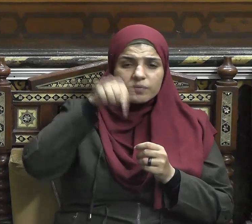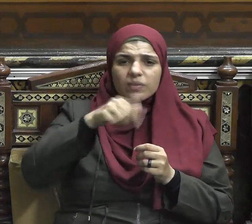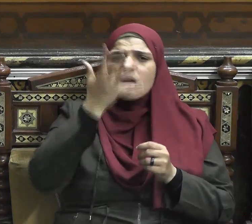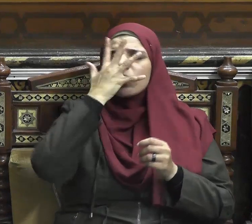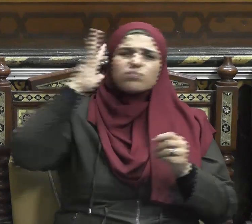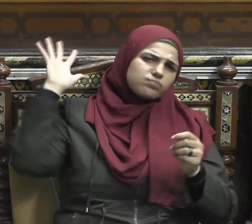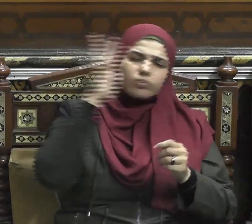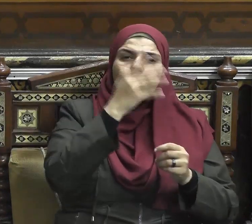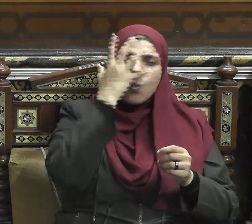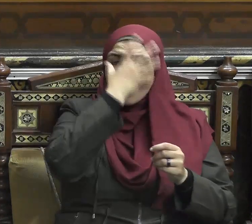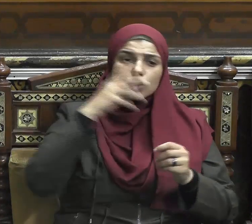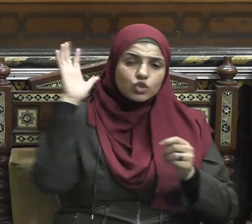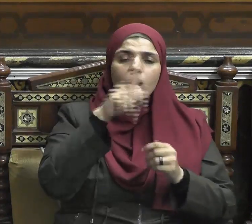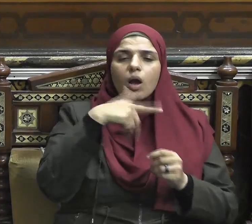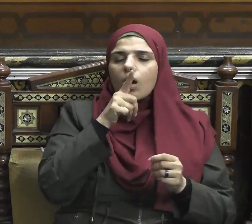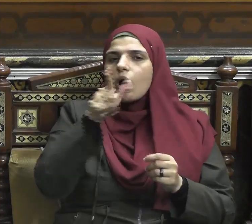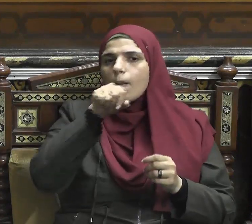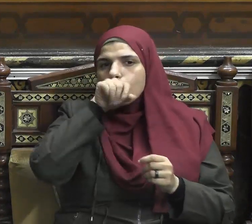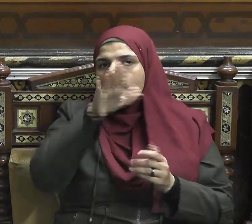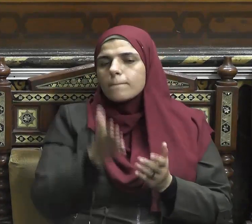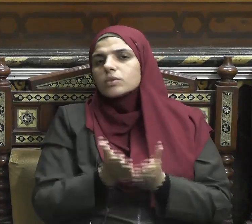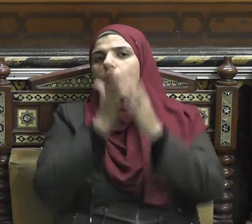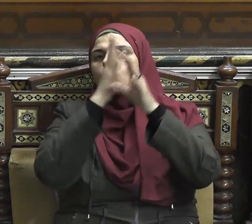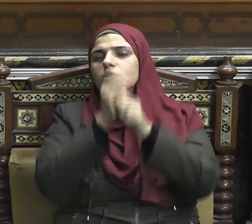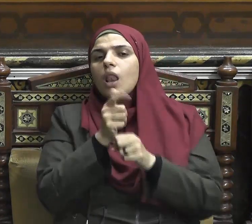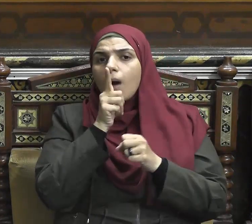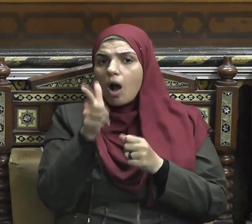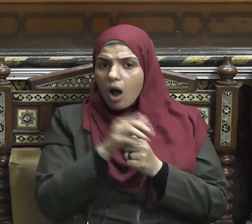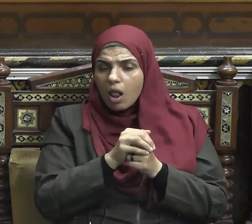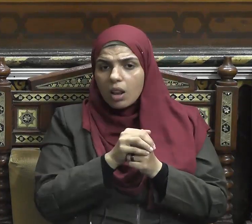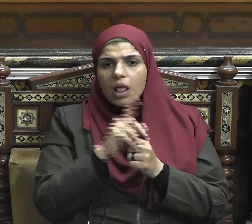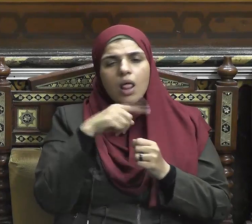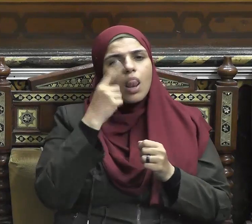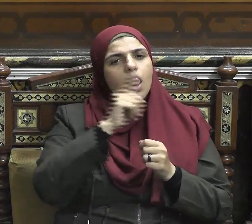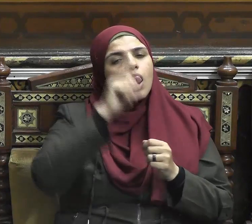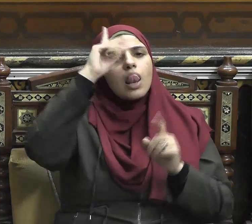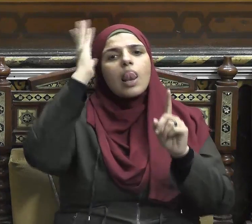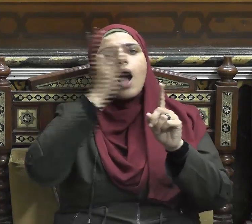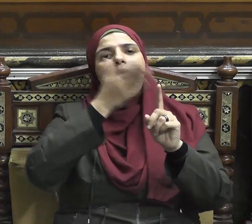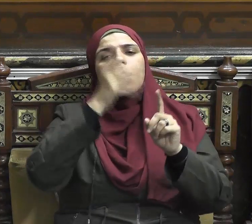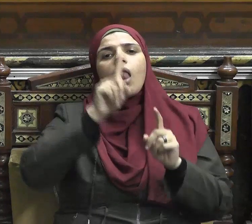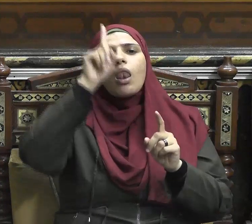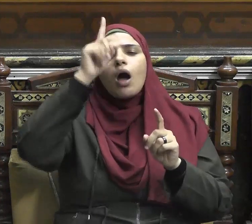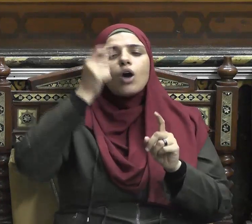لآبيه وأمه ونهى نبينا صلى الله عليه وسلم عن الضرب